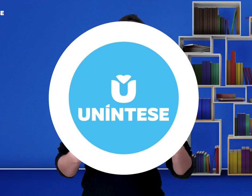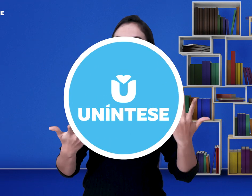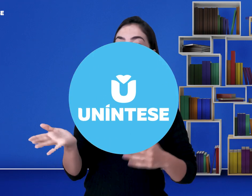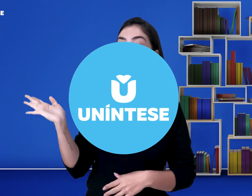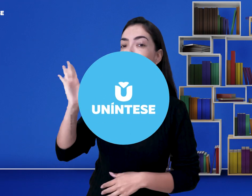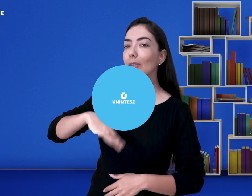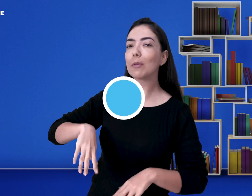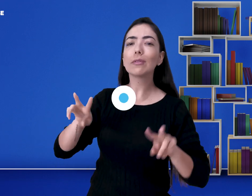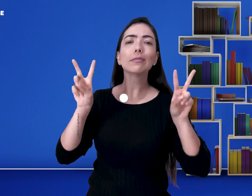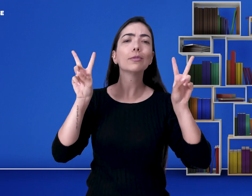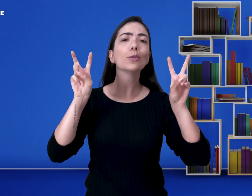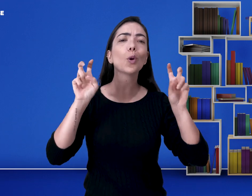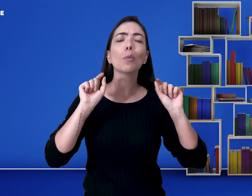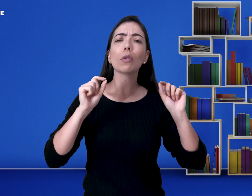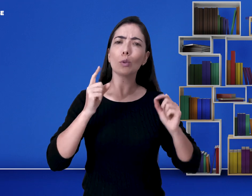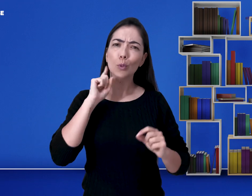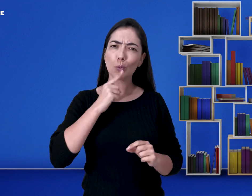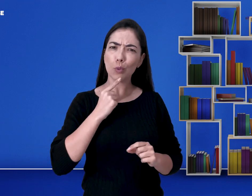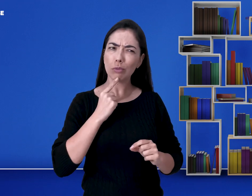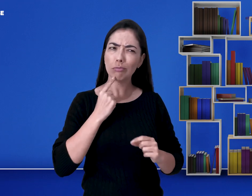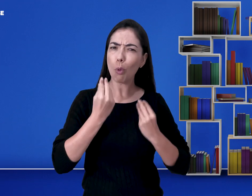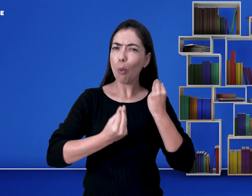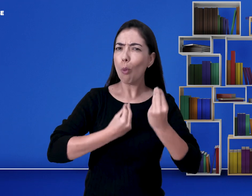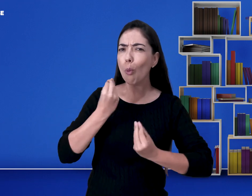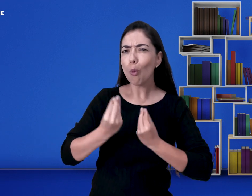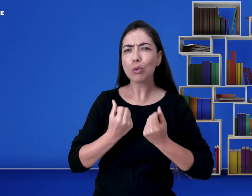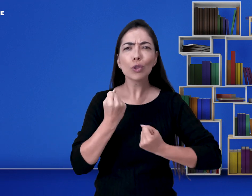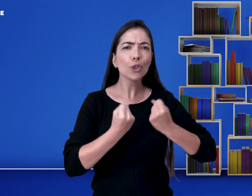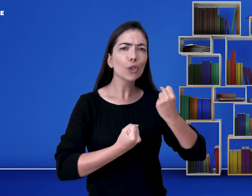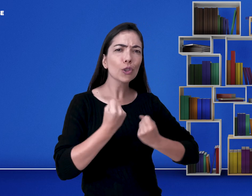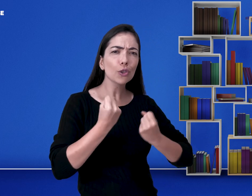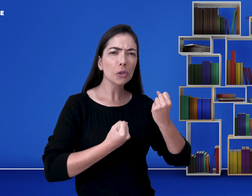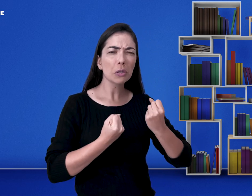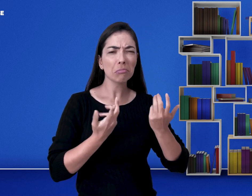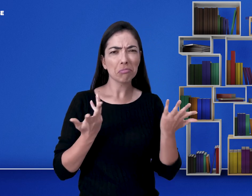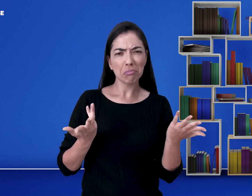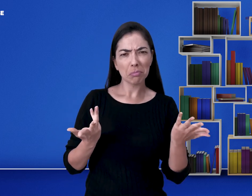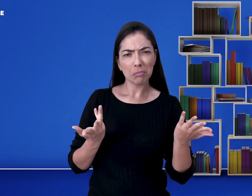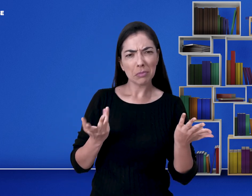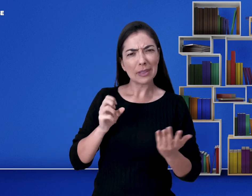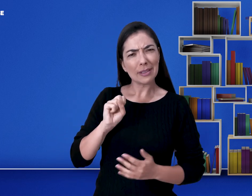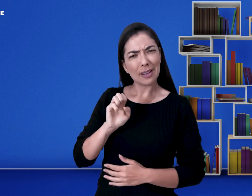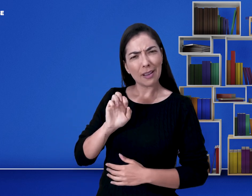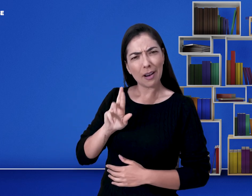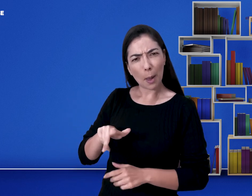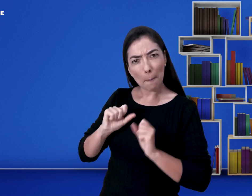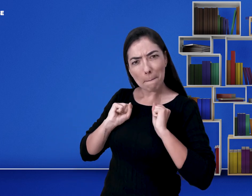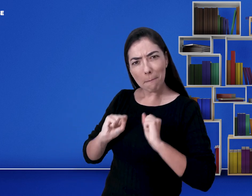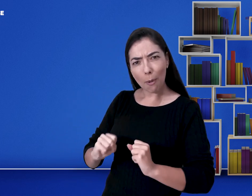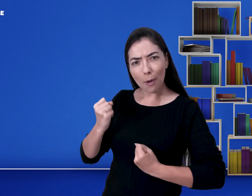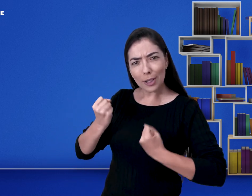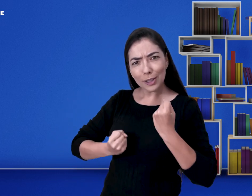Então vamos lá! Conversar sobre esse tema, se o surdo pode ou não dirigir. Será que ele pode?